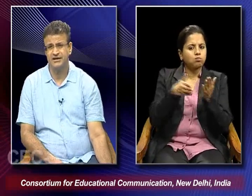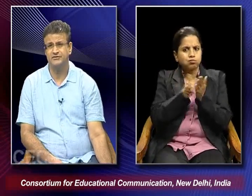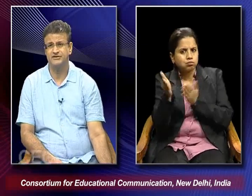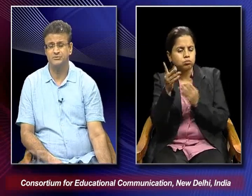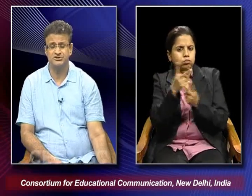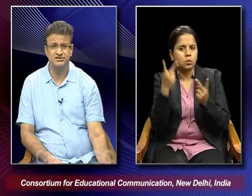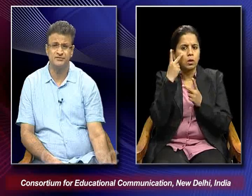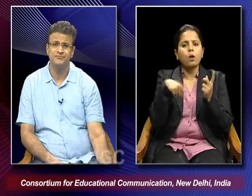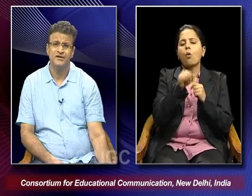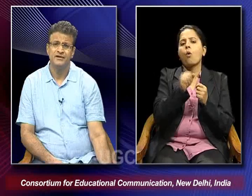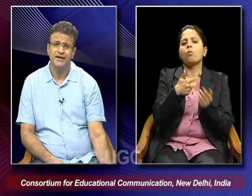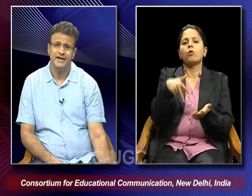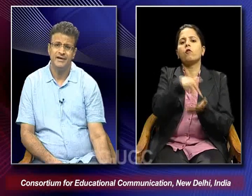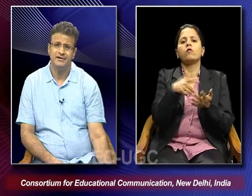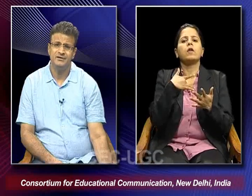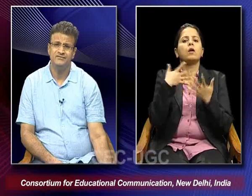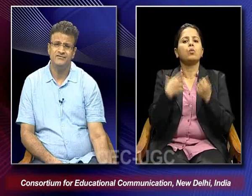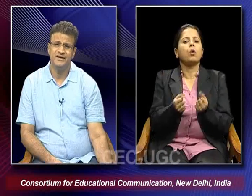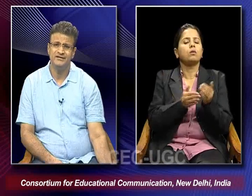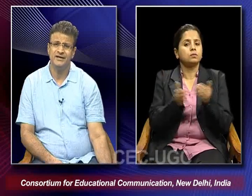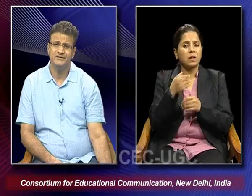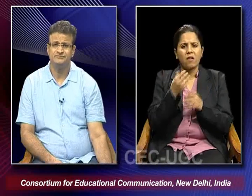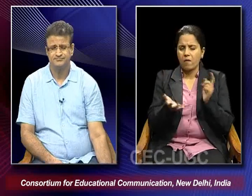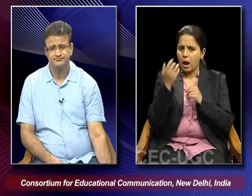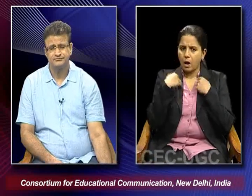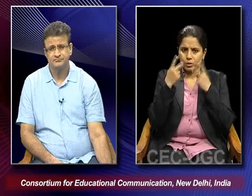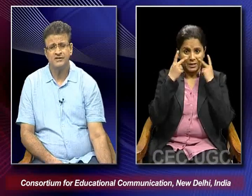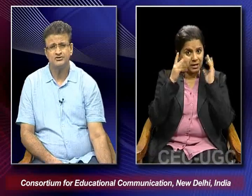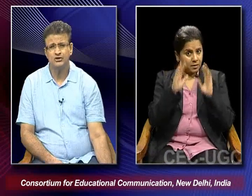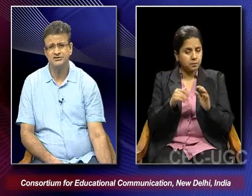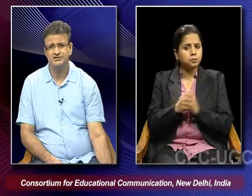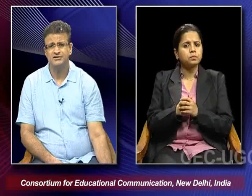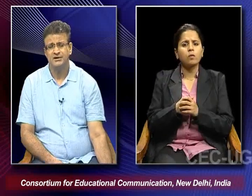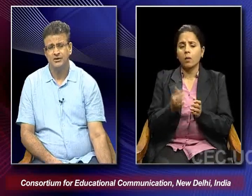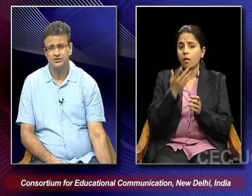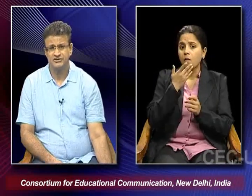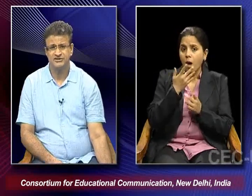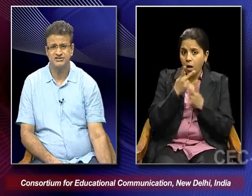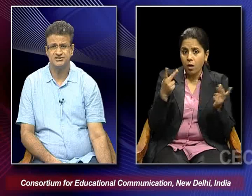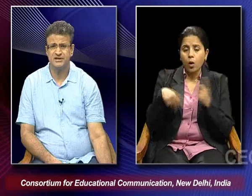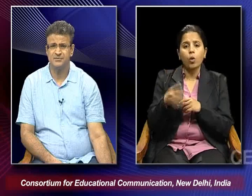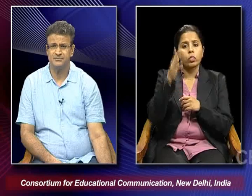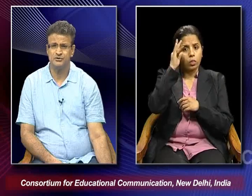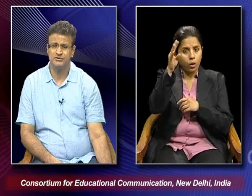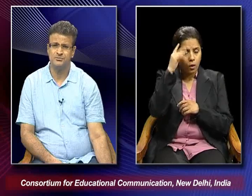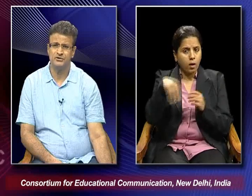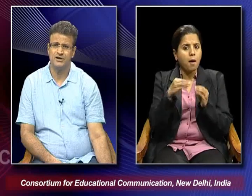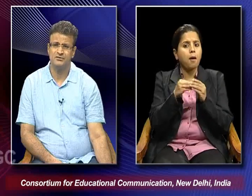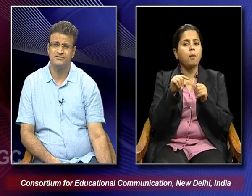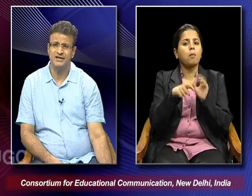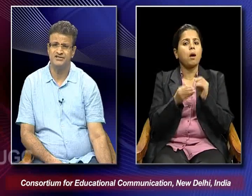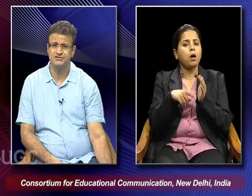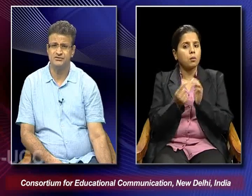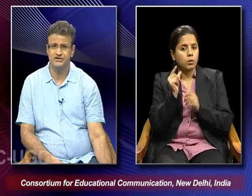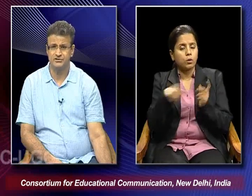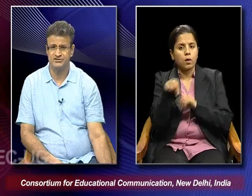the kind of their position. And we find that callers or theoreticians like Barbaru they point out